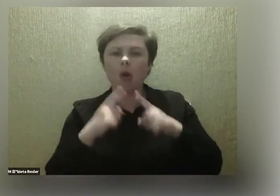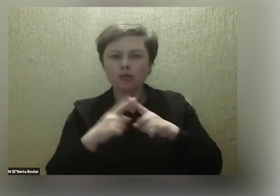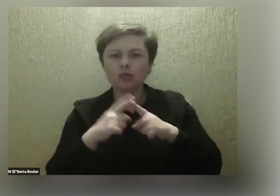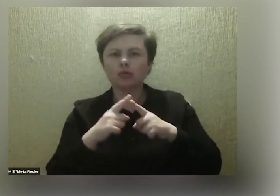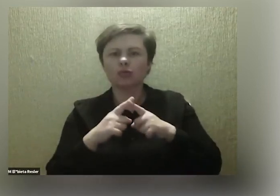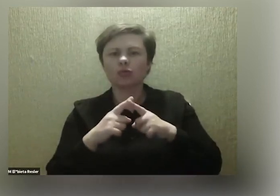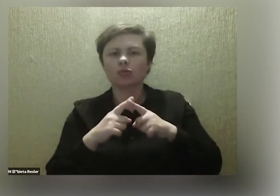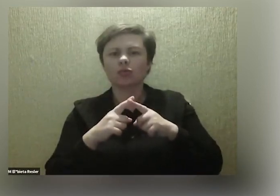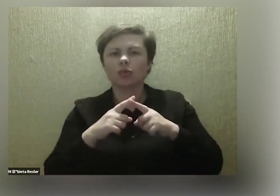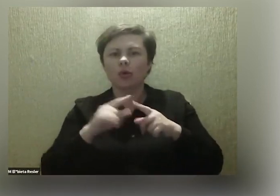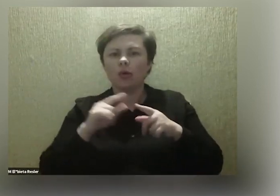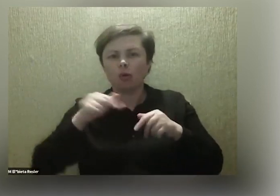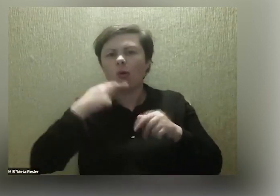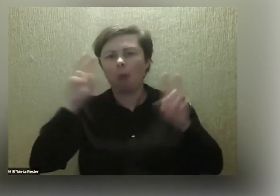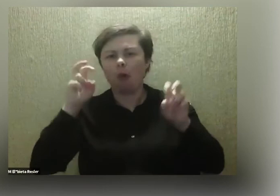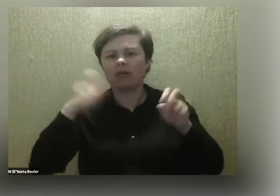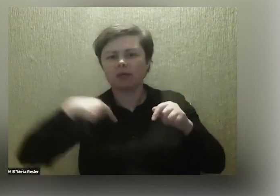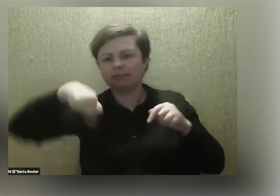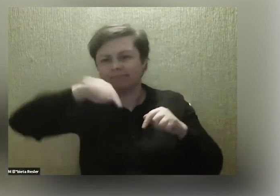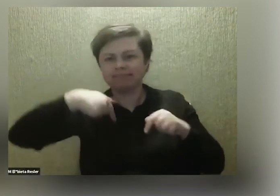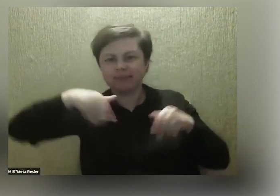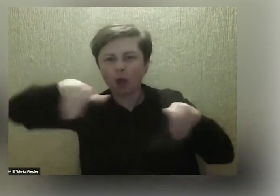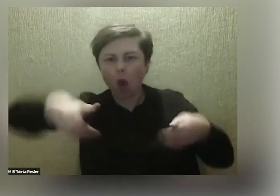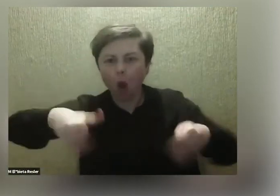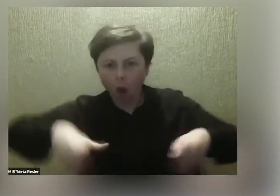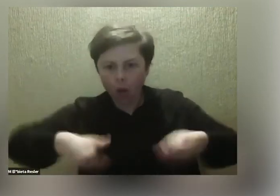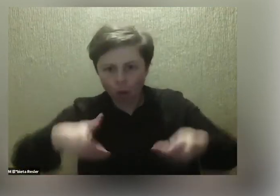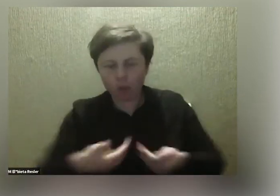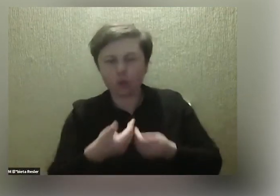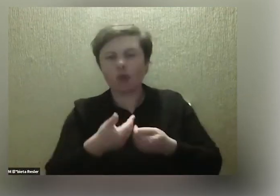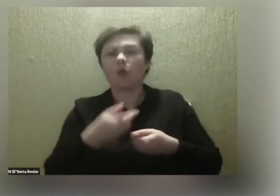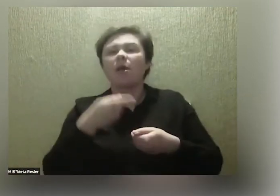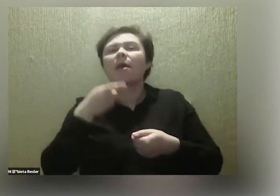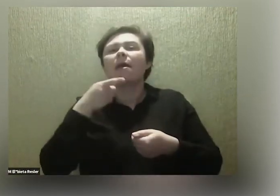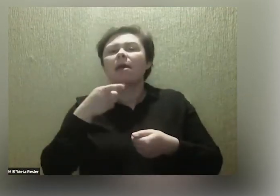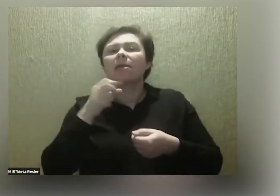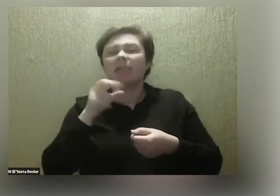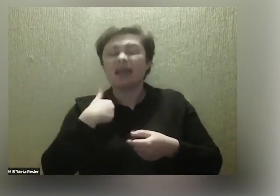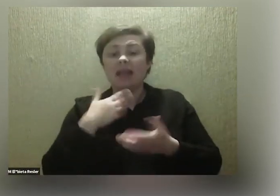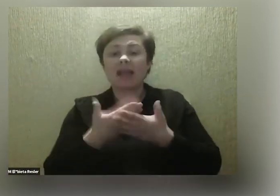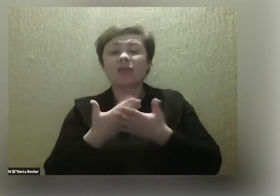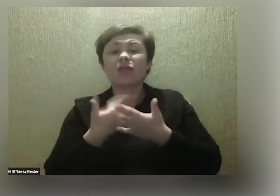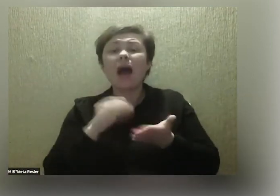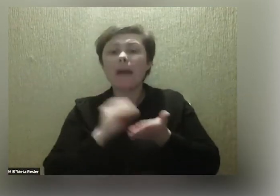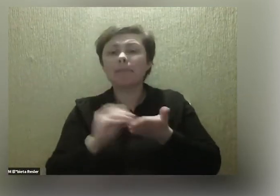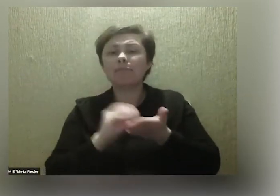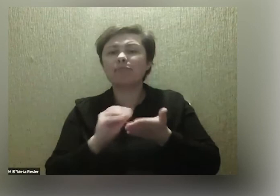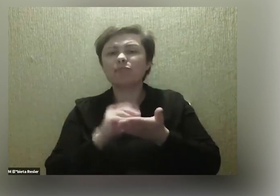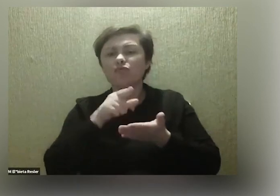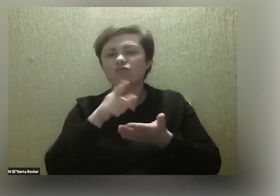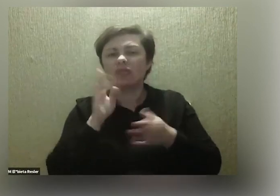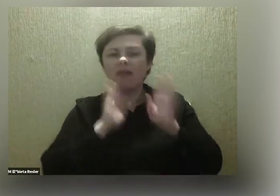okopujemy niestety, coraz bardziej. Ale no mimo wszystko też jakby ja z taką myślą piszę, żeby może gdzieś